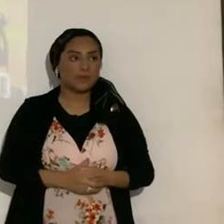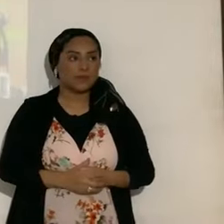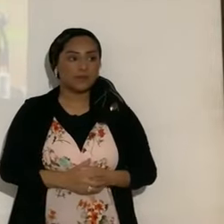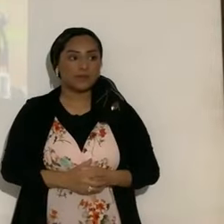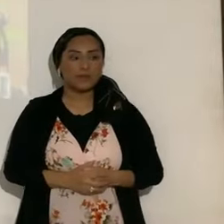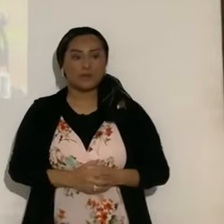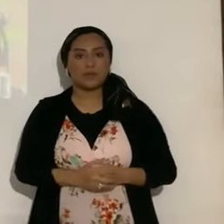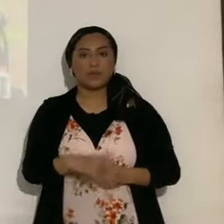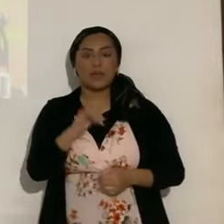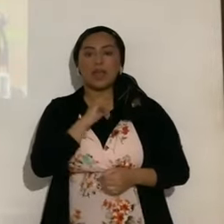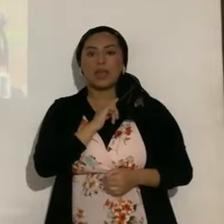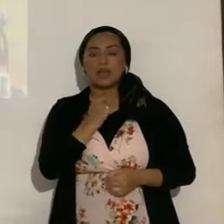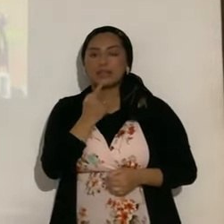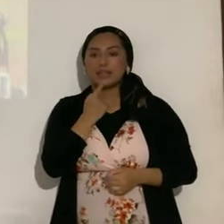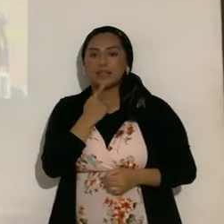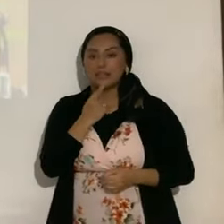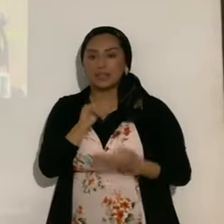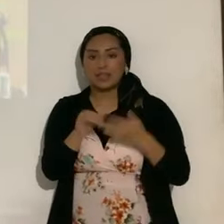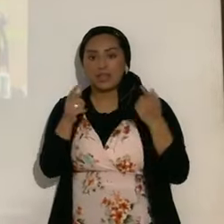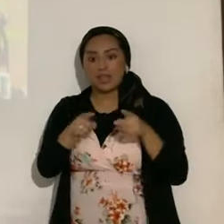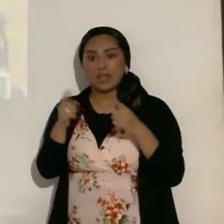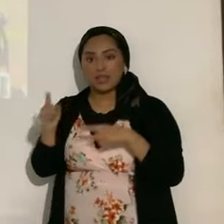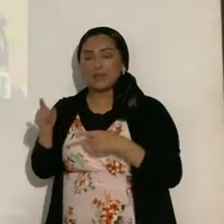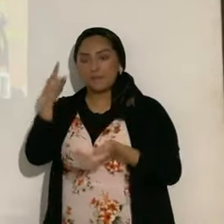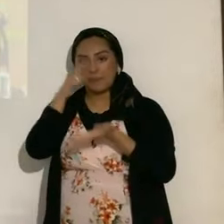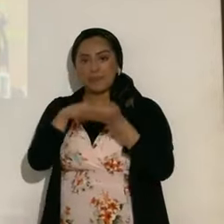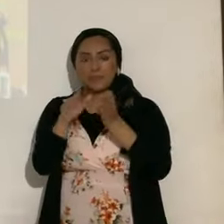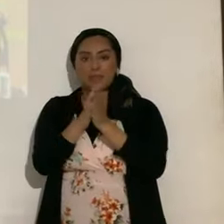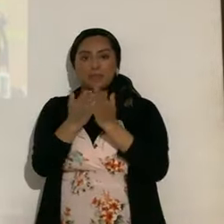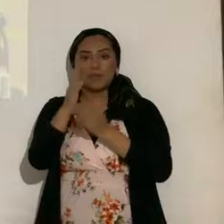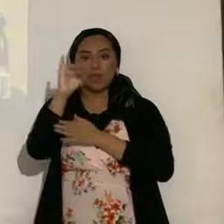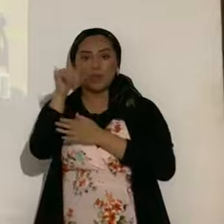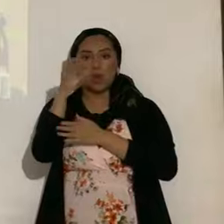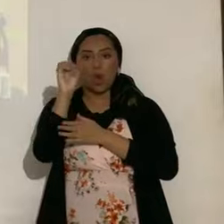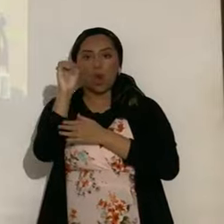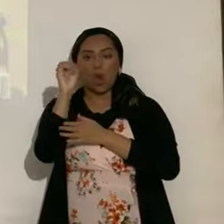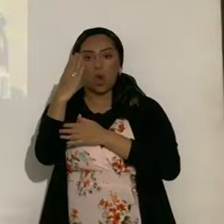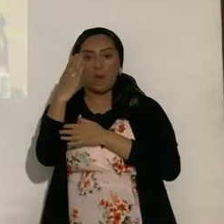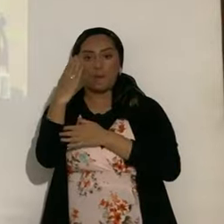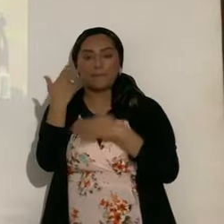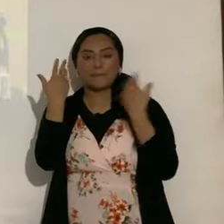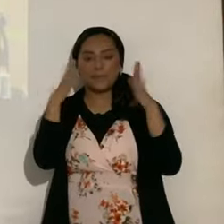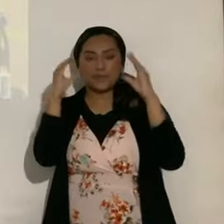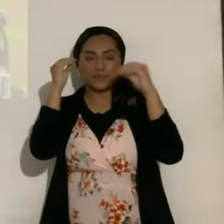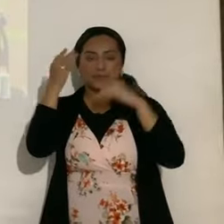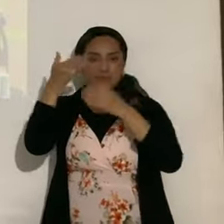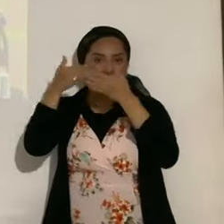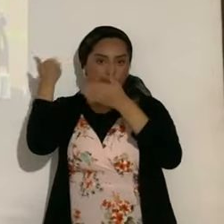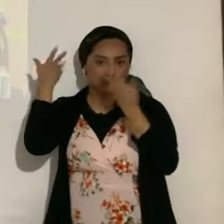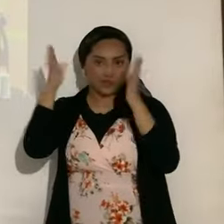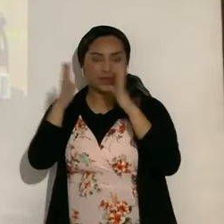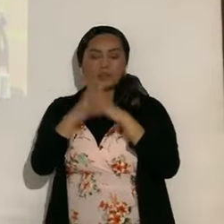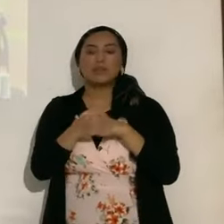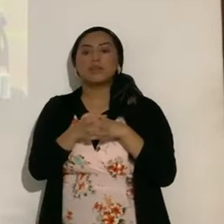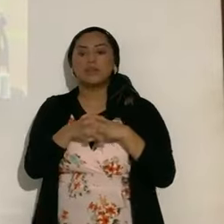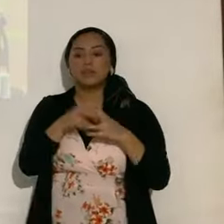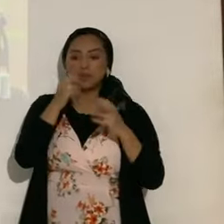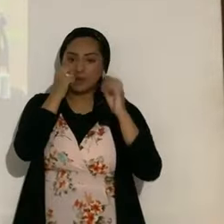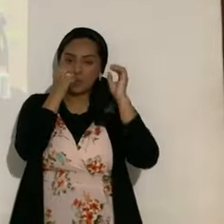decía yo que es astronomía y entonces vamos al libro de Job, esto ya lo he ministrado en otras ocasiones. El libro de Job